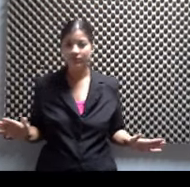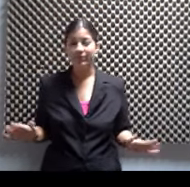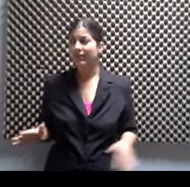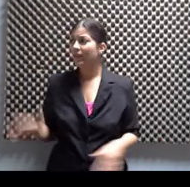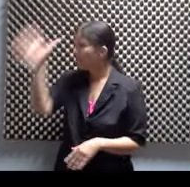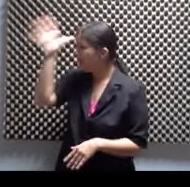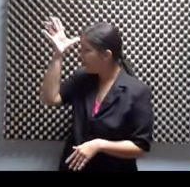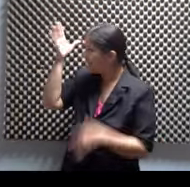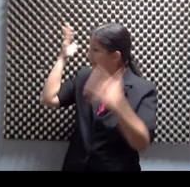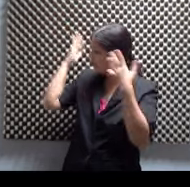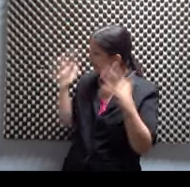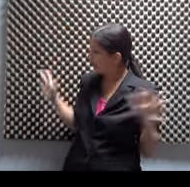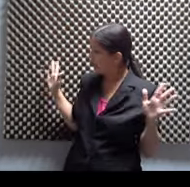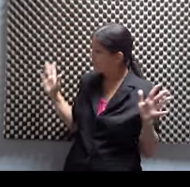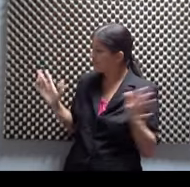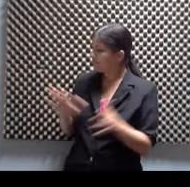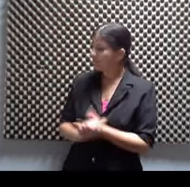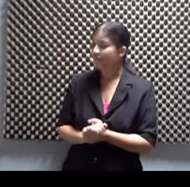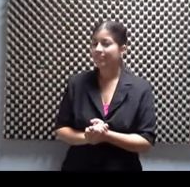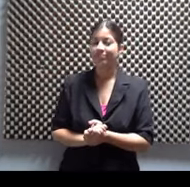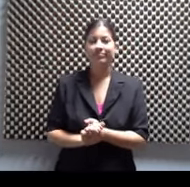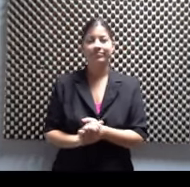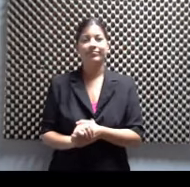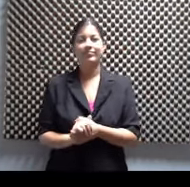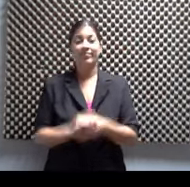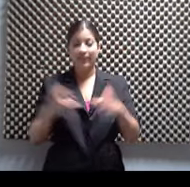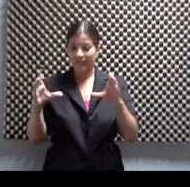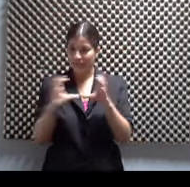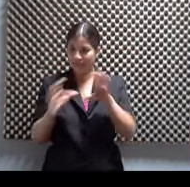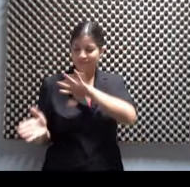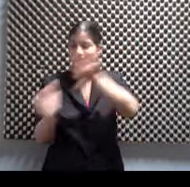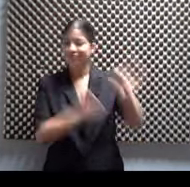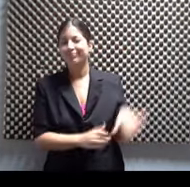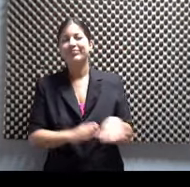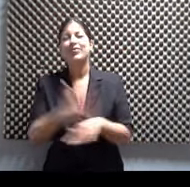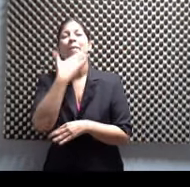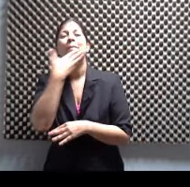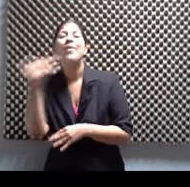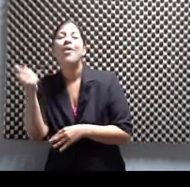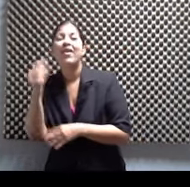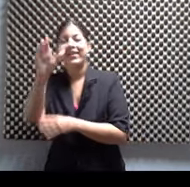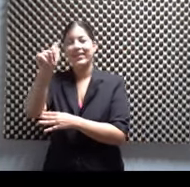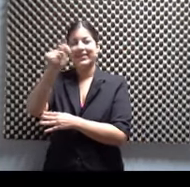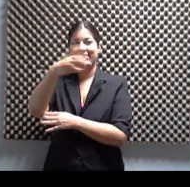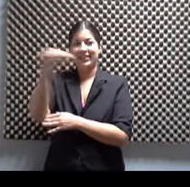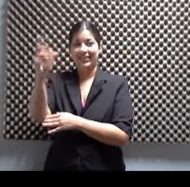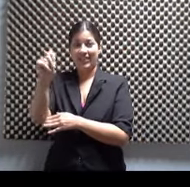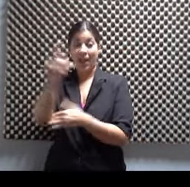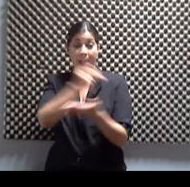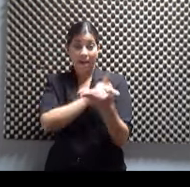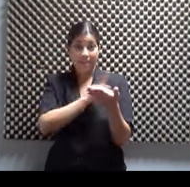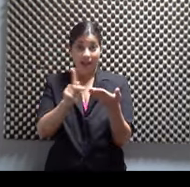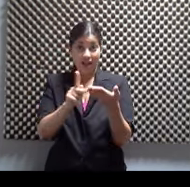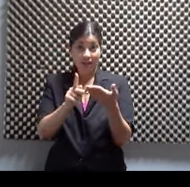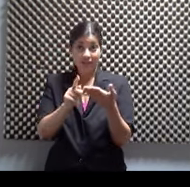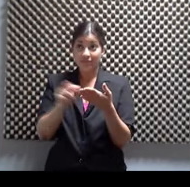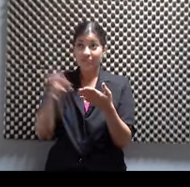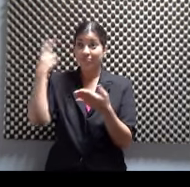Papi. Dale, sal de esa tablet y cambia una mejor con AT&T. Con planes de data que incluyen roaming en los Estados Unidos desde